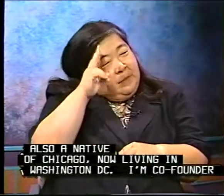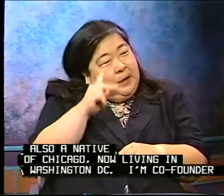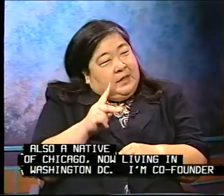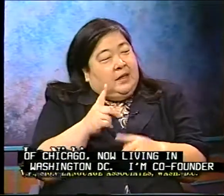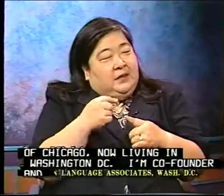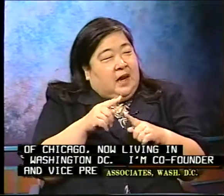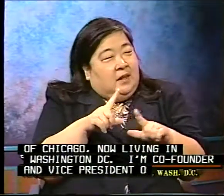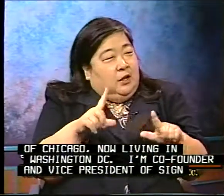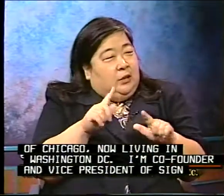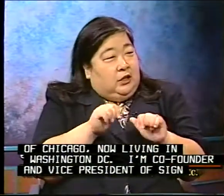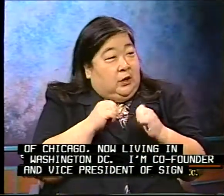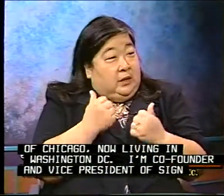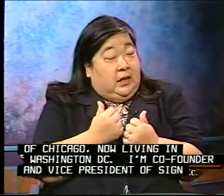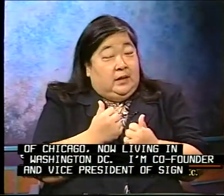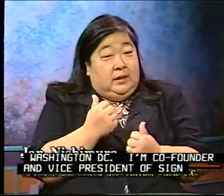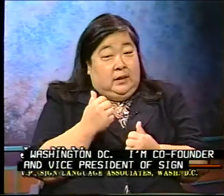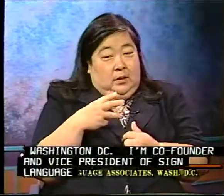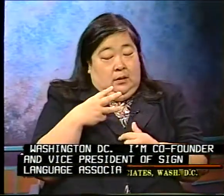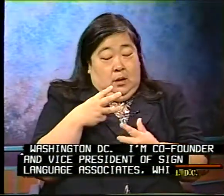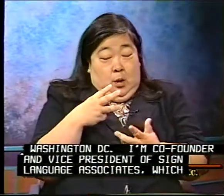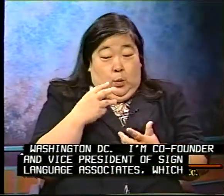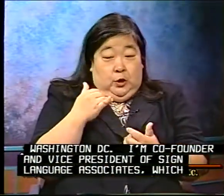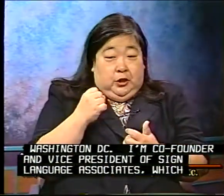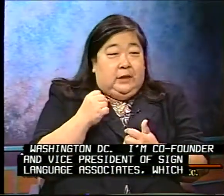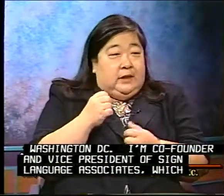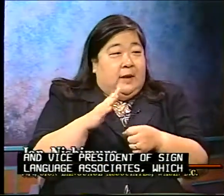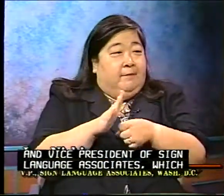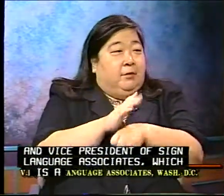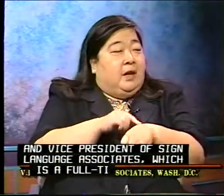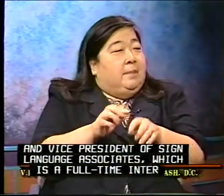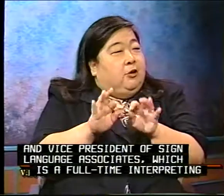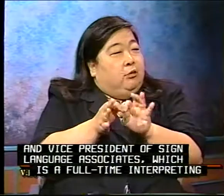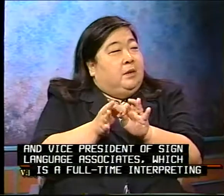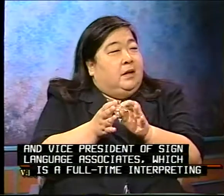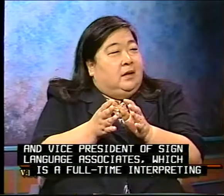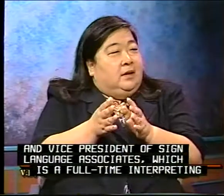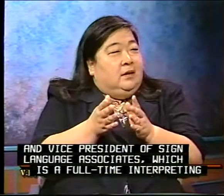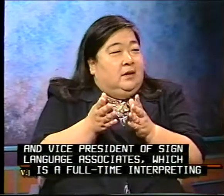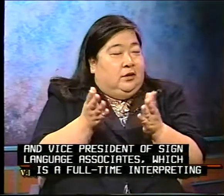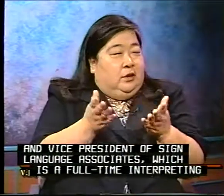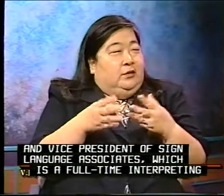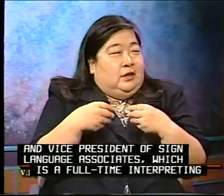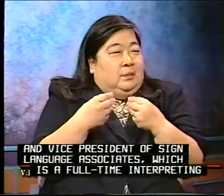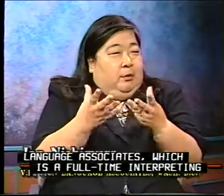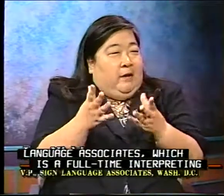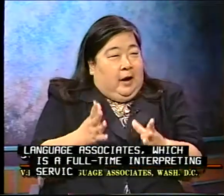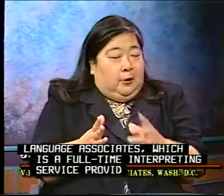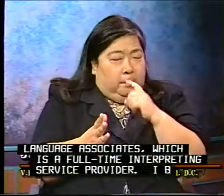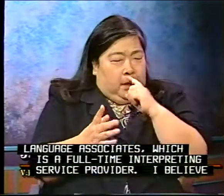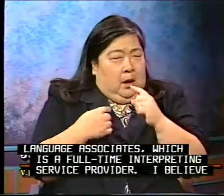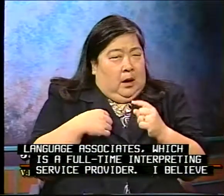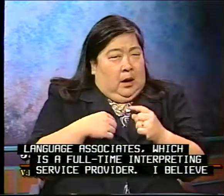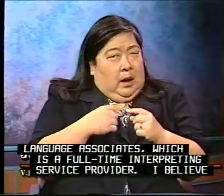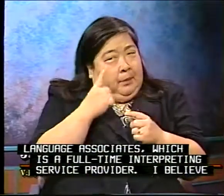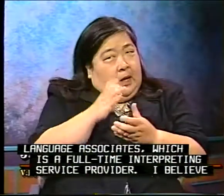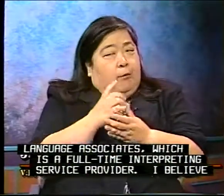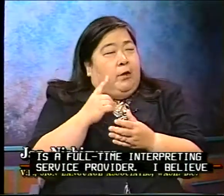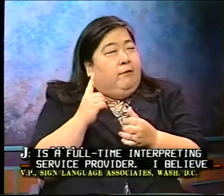president of Sign Language Associates, which is a full-time interpreting service provider. I believe we're the